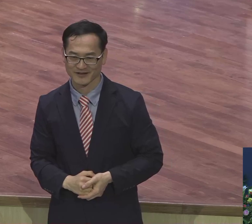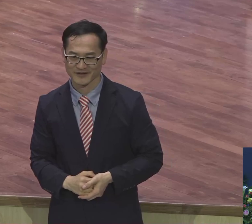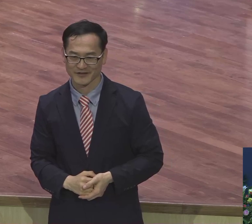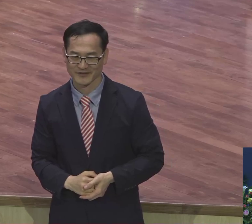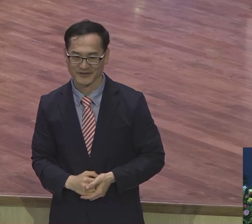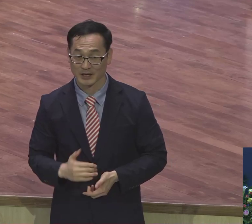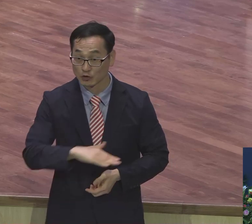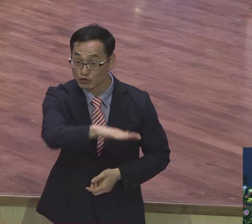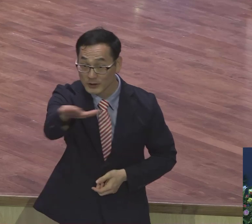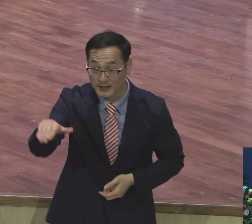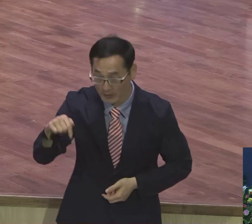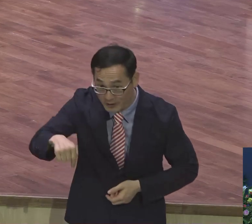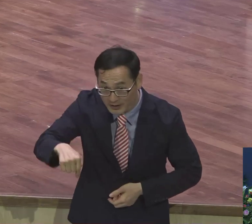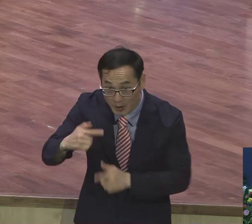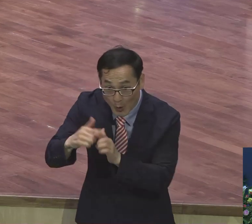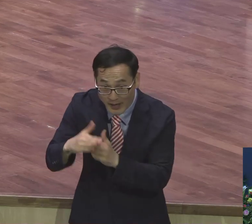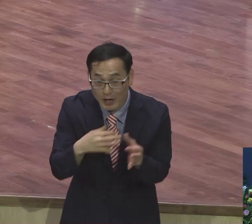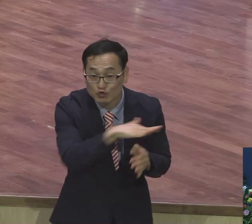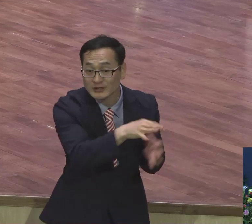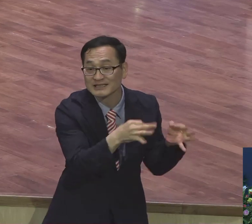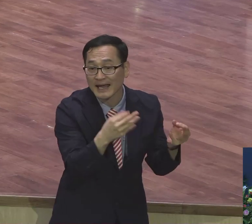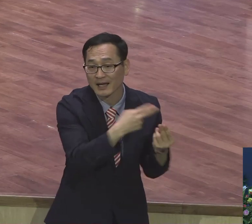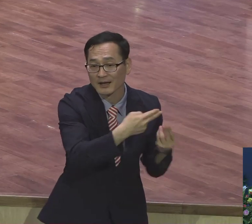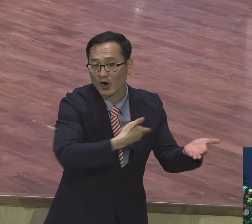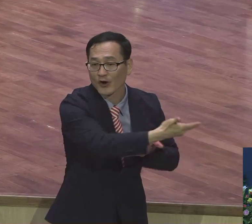우리 교회가 우리 은행에 거래하고 있어요.